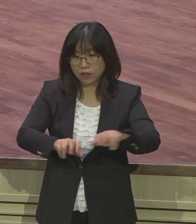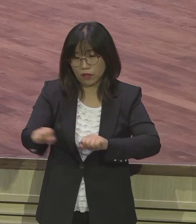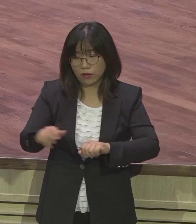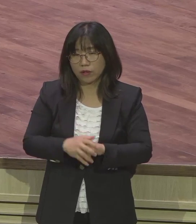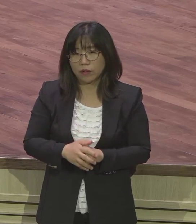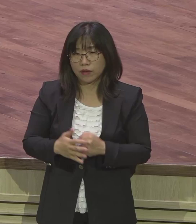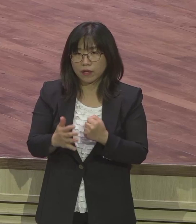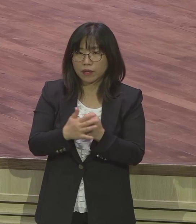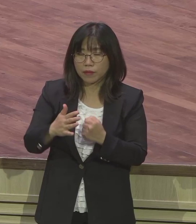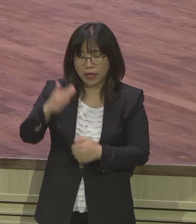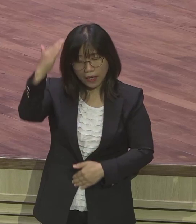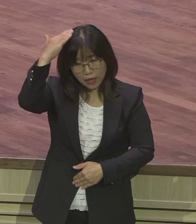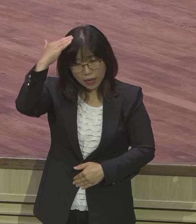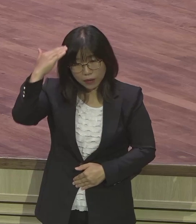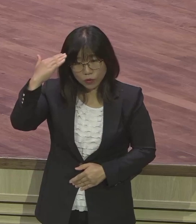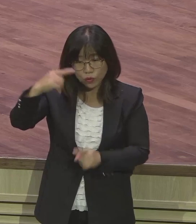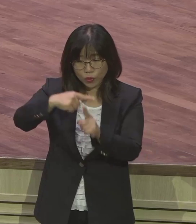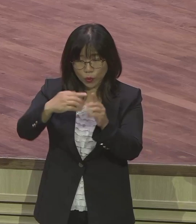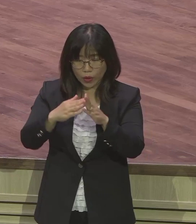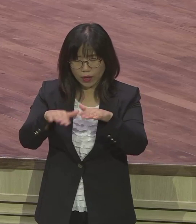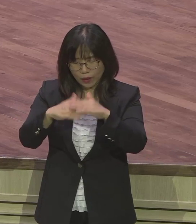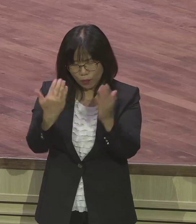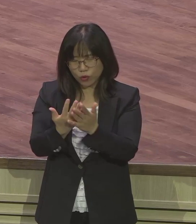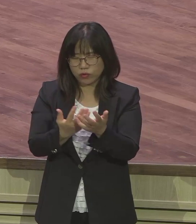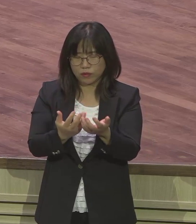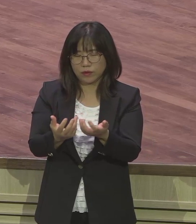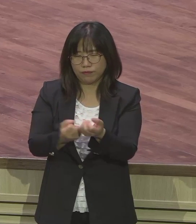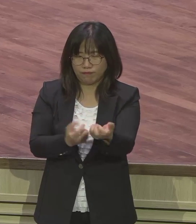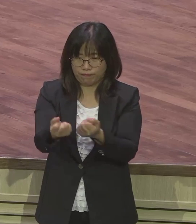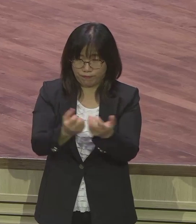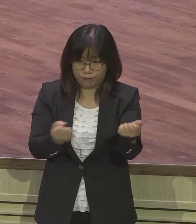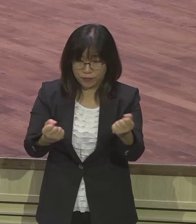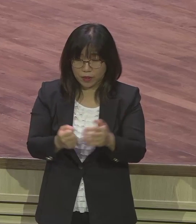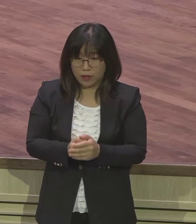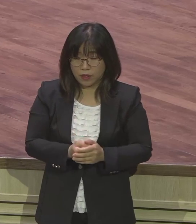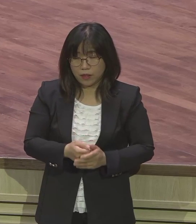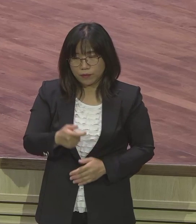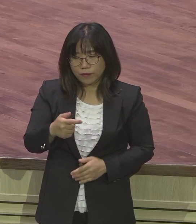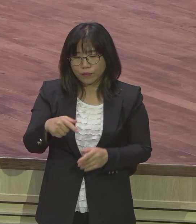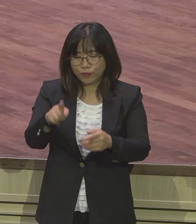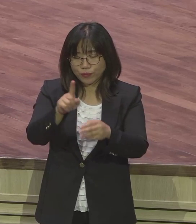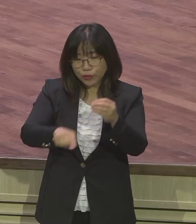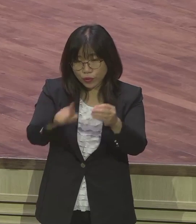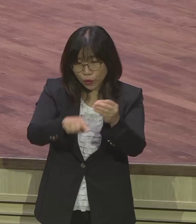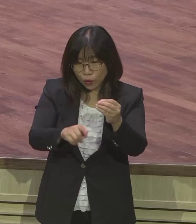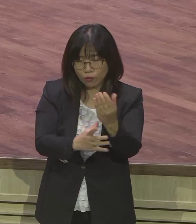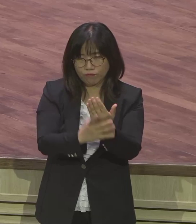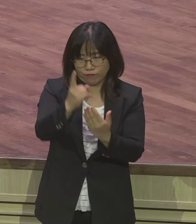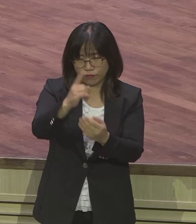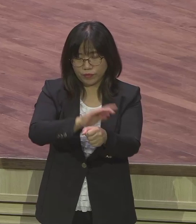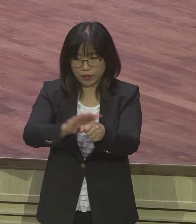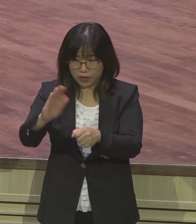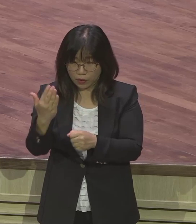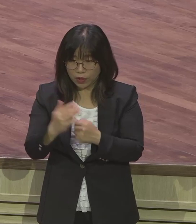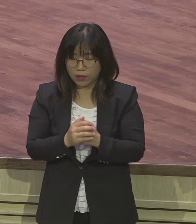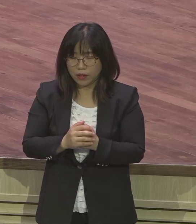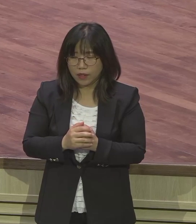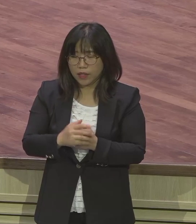다 잘라지요 천주교 하나예요 불교가 거의 하나죠 천주교 하나입니다 같은 교회도 하나예요 전세계 하나예요 놔둬요